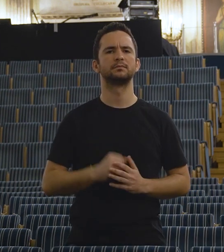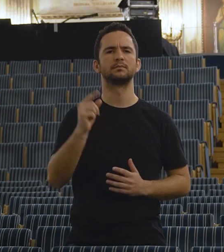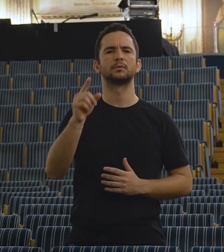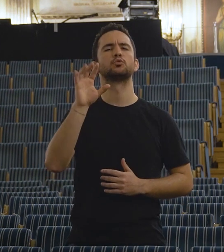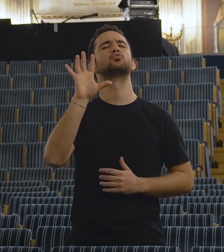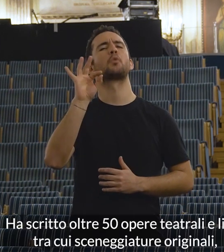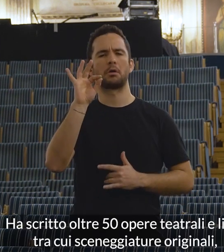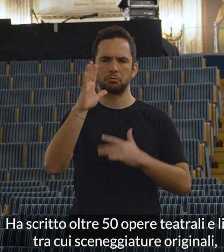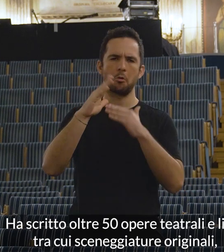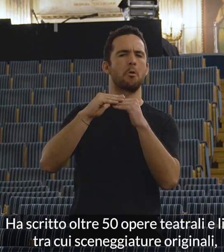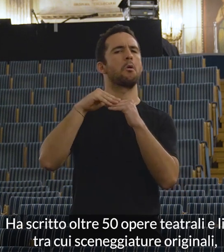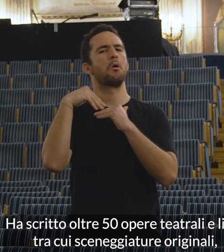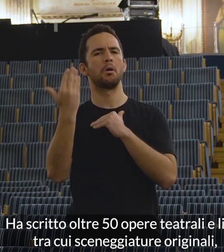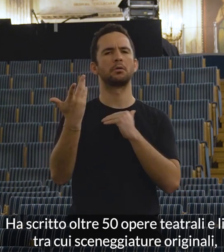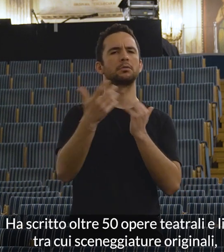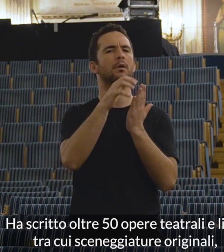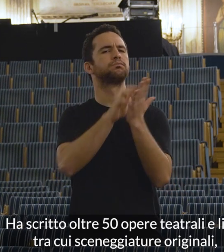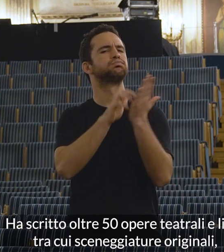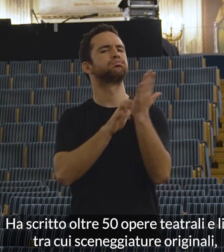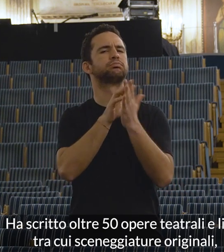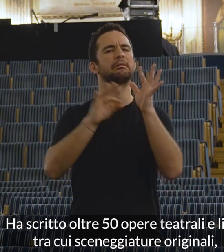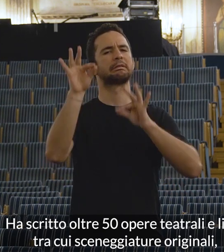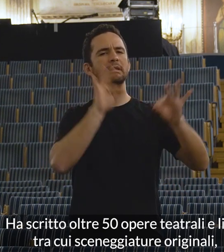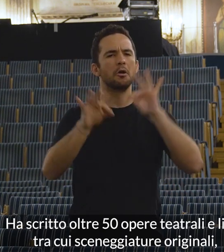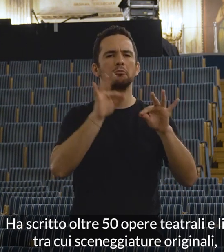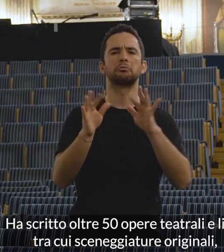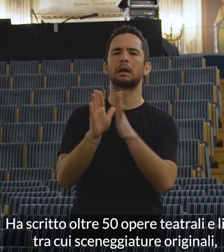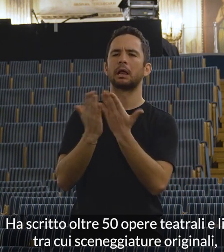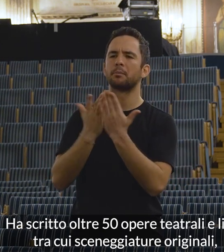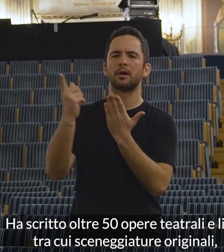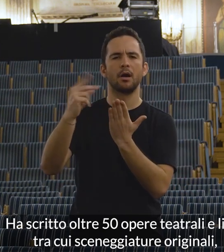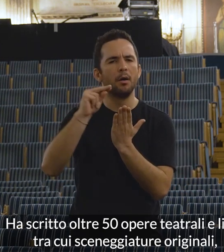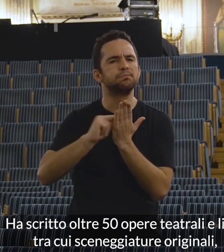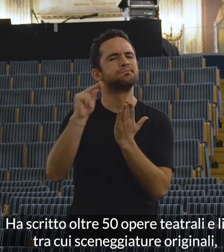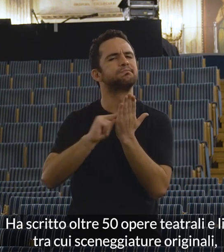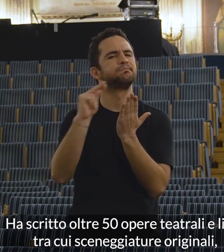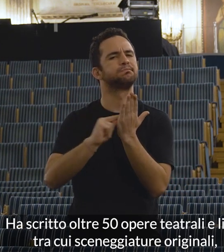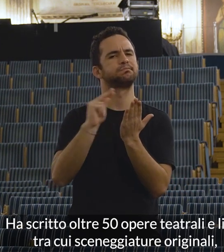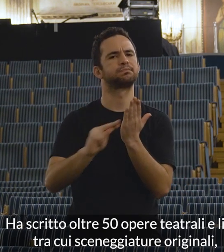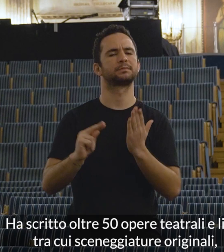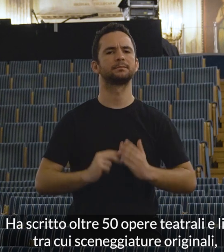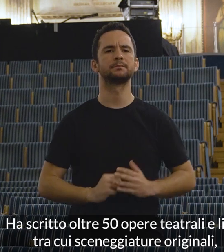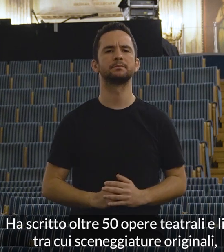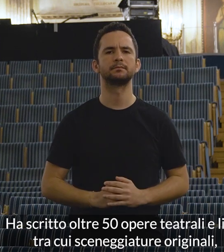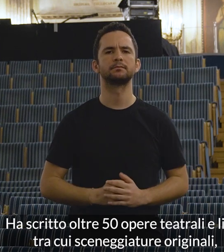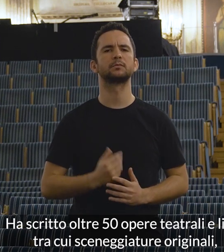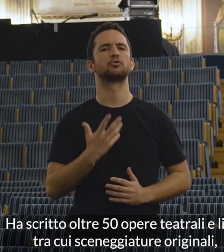Ha scritto oltre 50 opere teatrali e libri tra cui sceneggiature originali